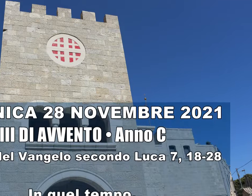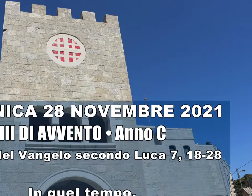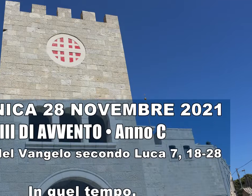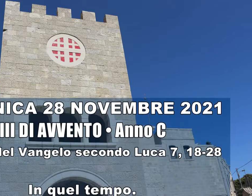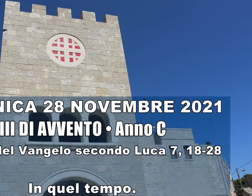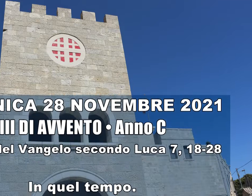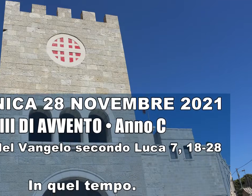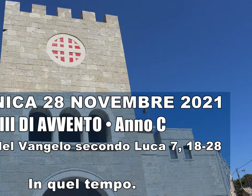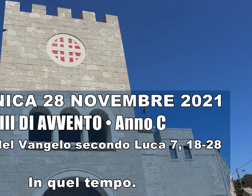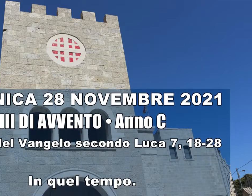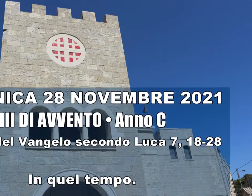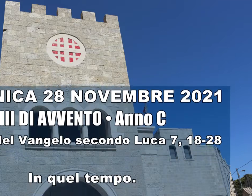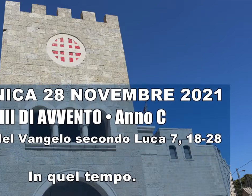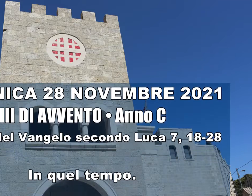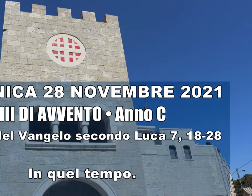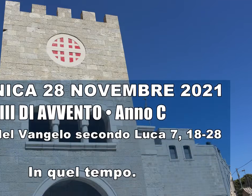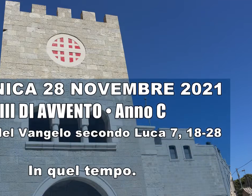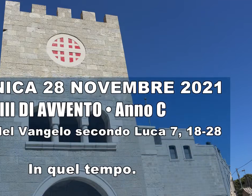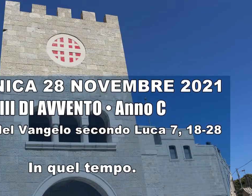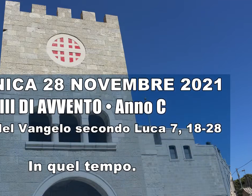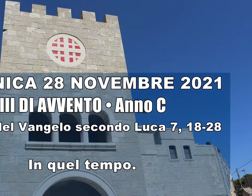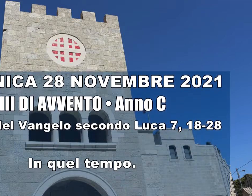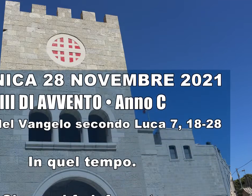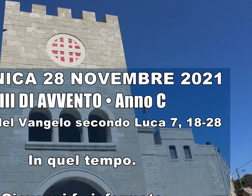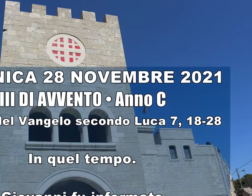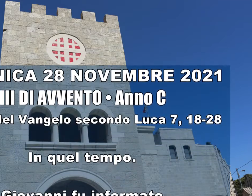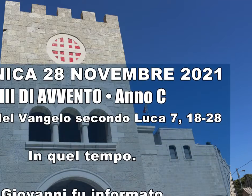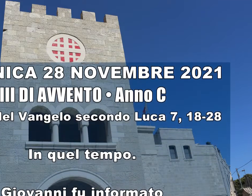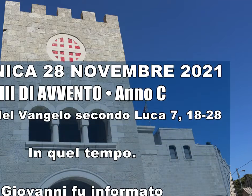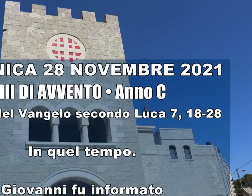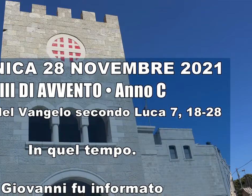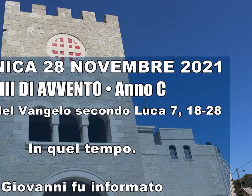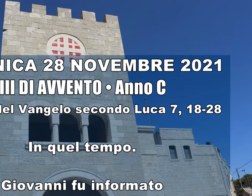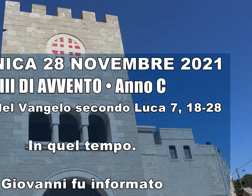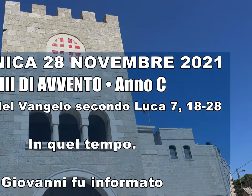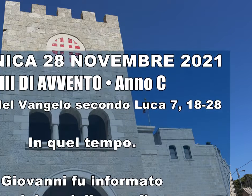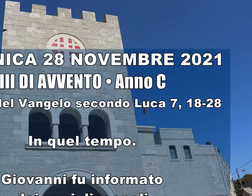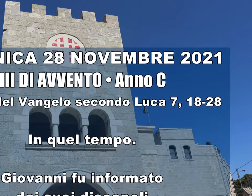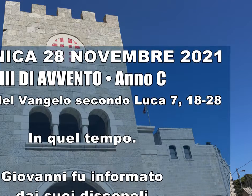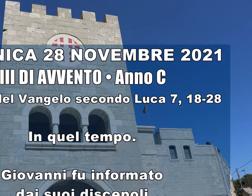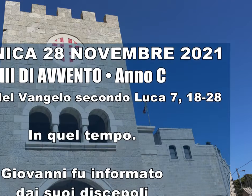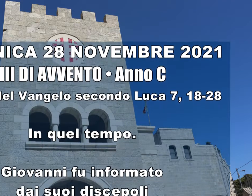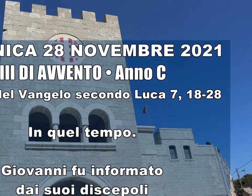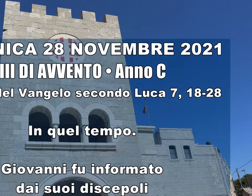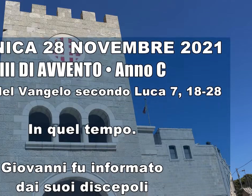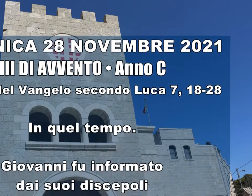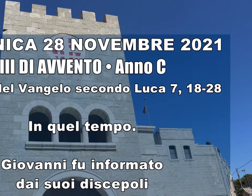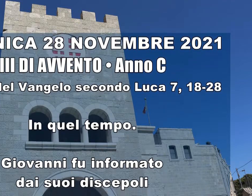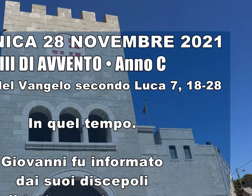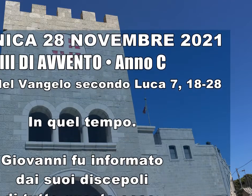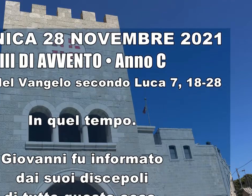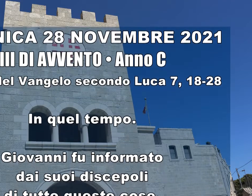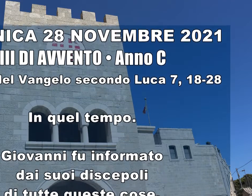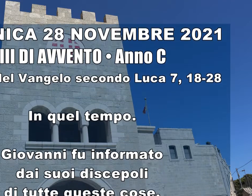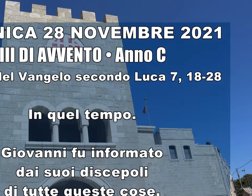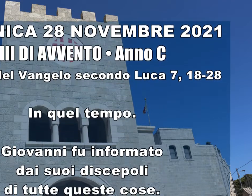Lettura del Vangelo secondo Luca In quel tempo, Giovanni fu informato dai suoi discepoli di